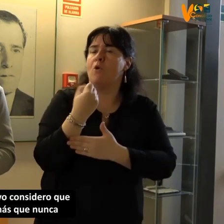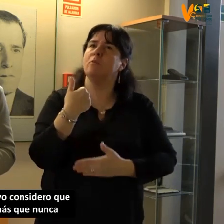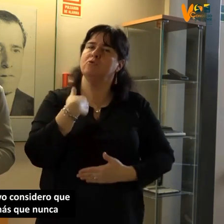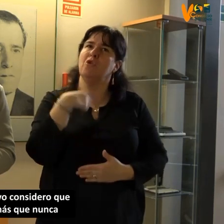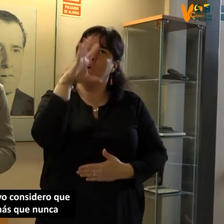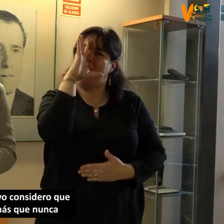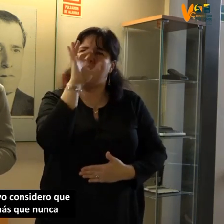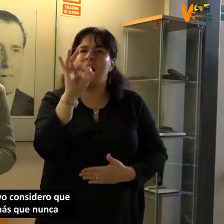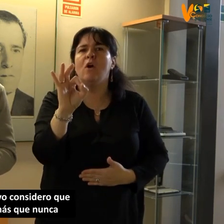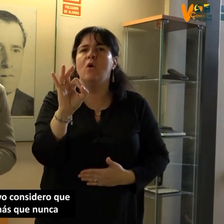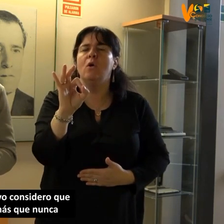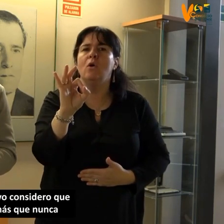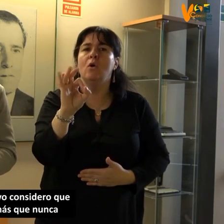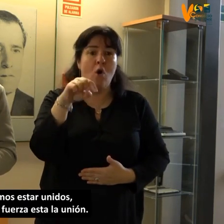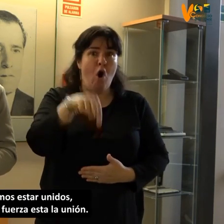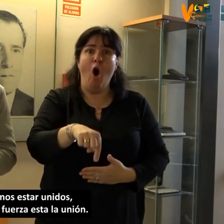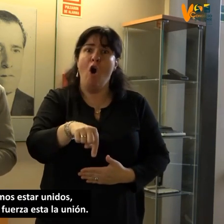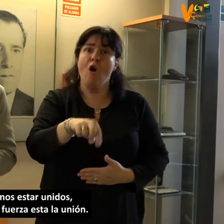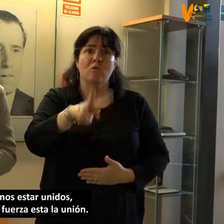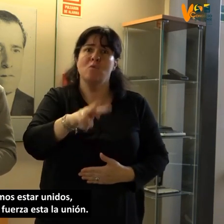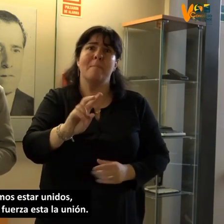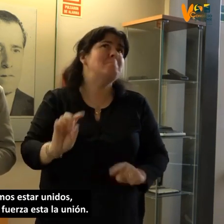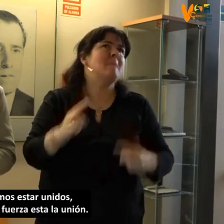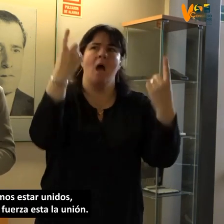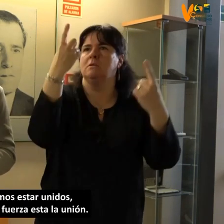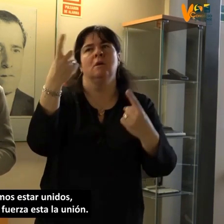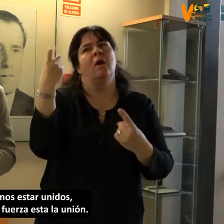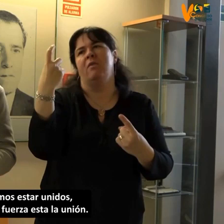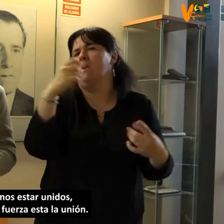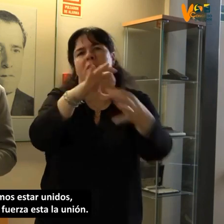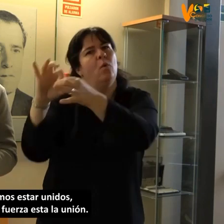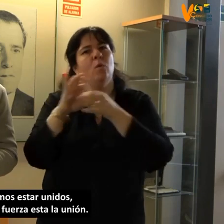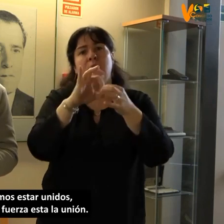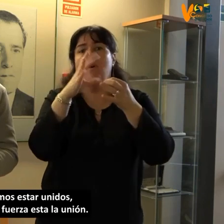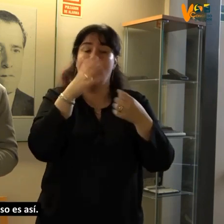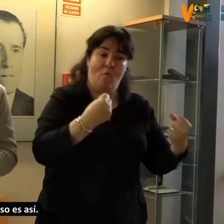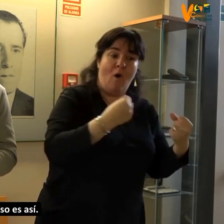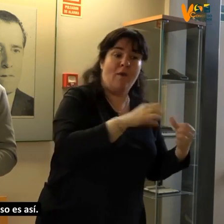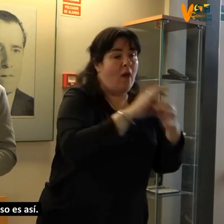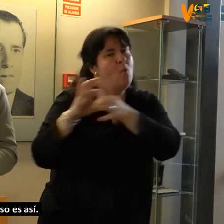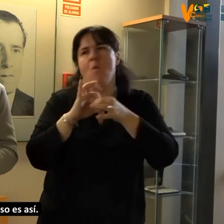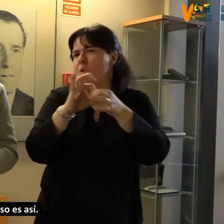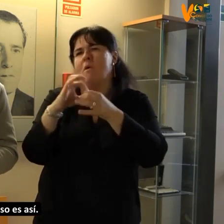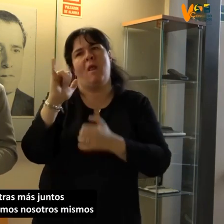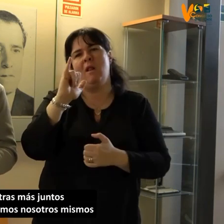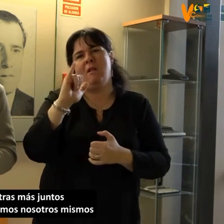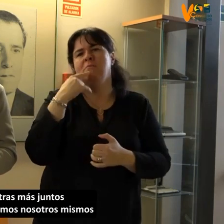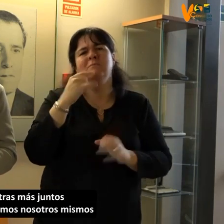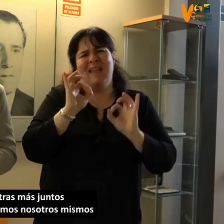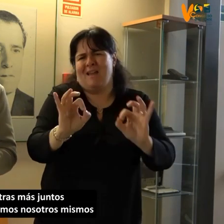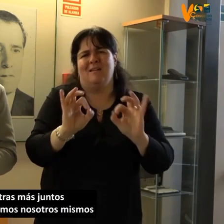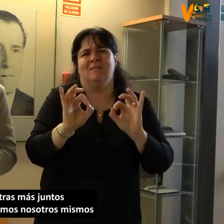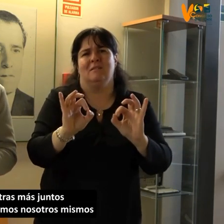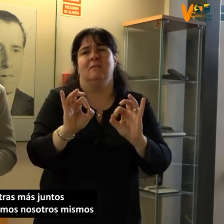considero que hoy más que nunca necesitamos estar unidos porque en la fuerza está la unión y eso es así. Y